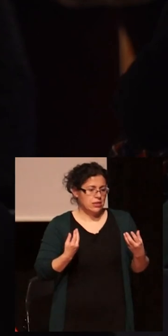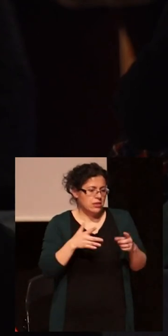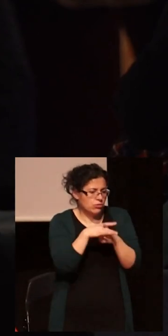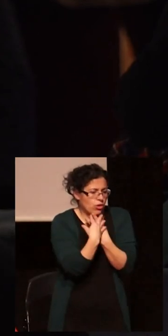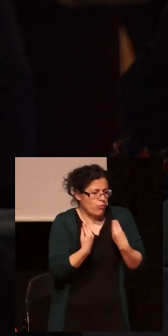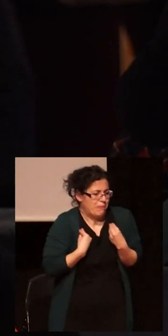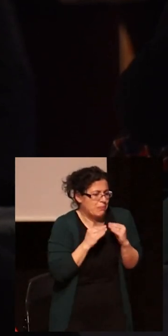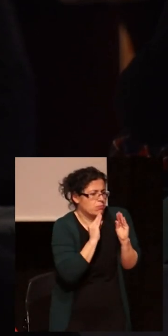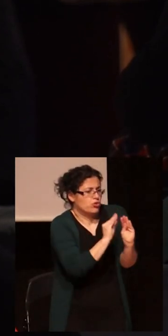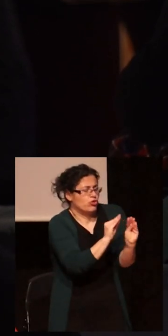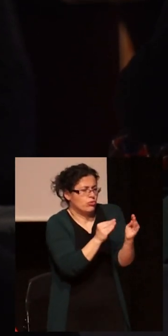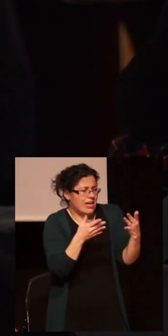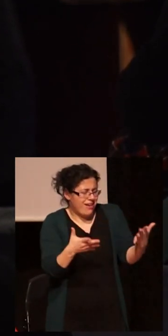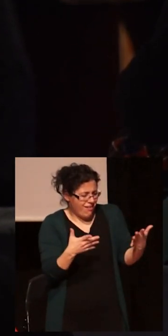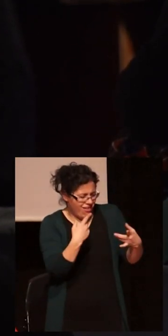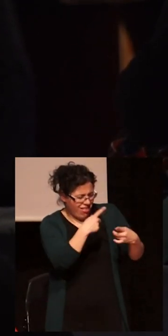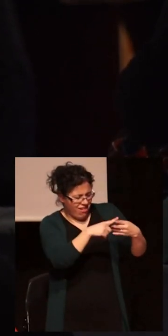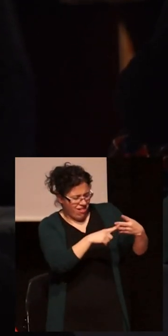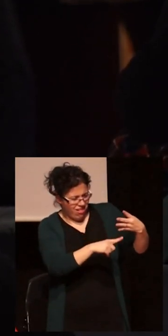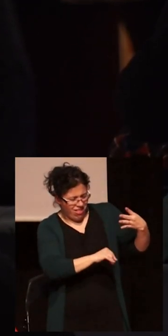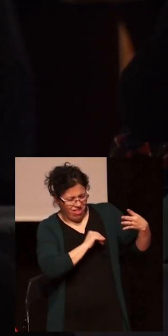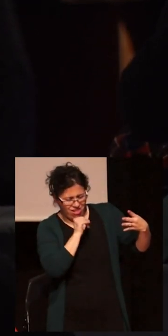este es un tema que no hemos acabado de resolver